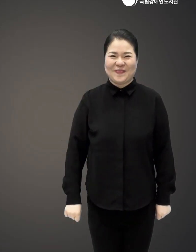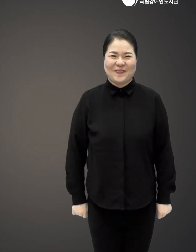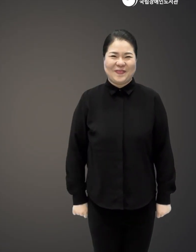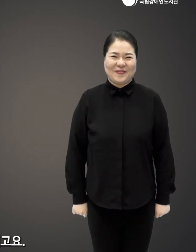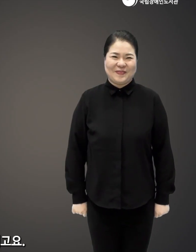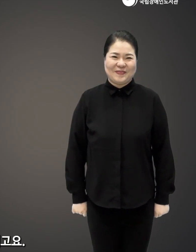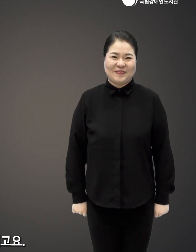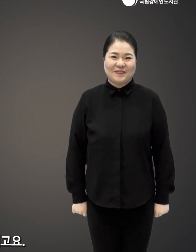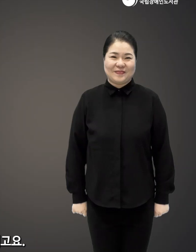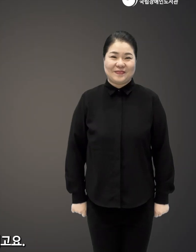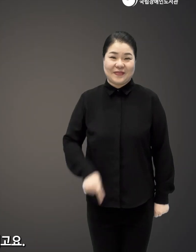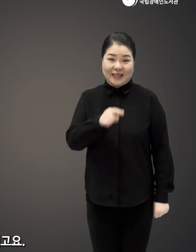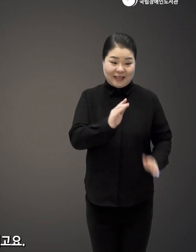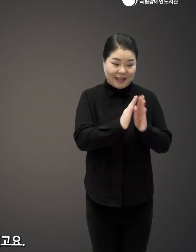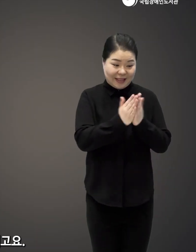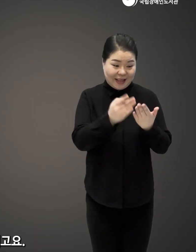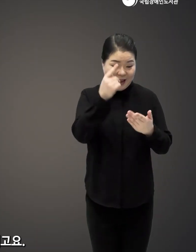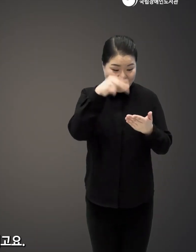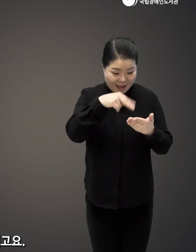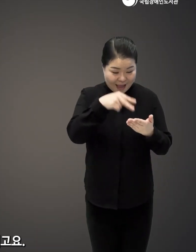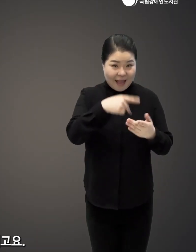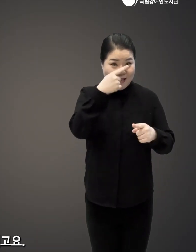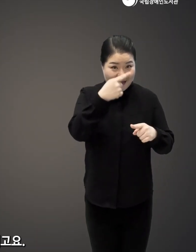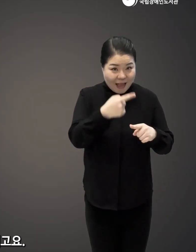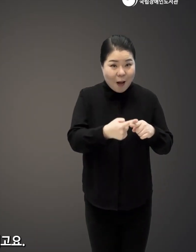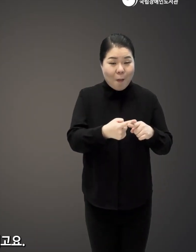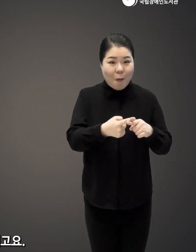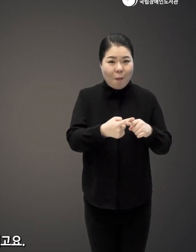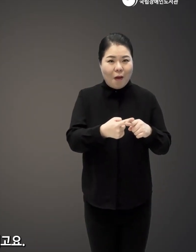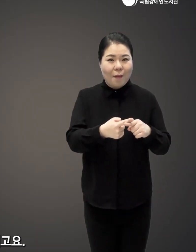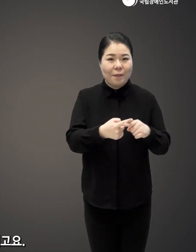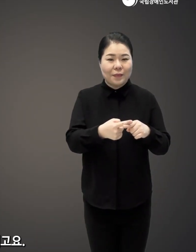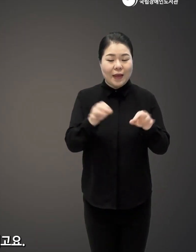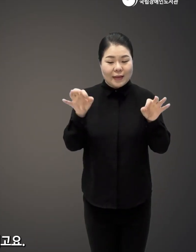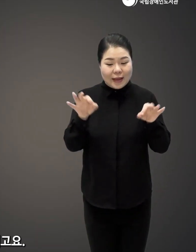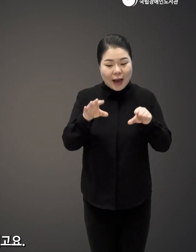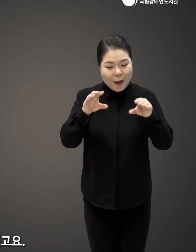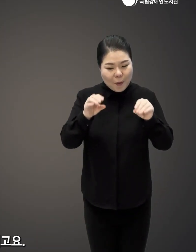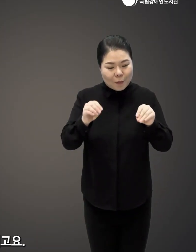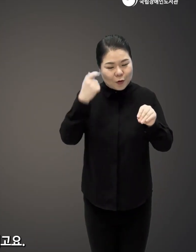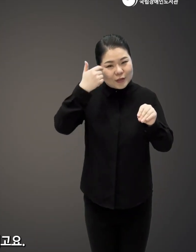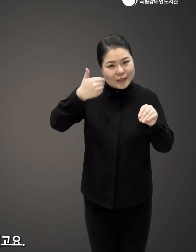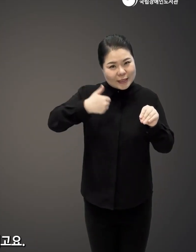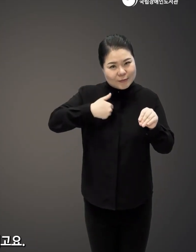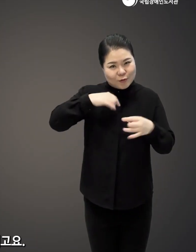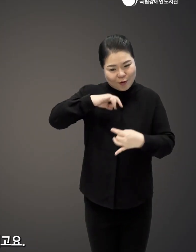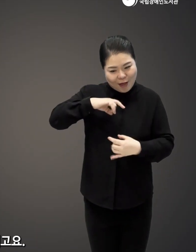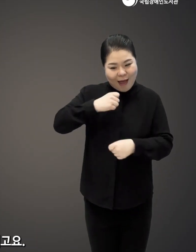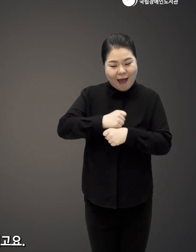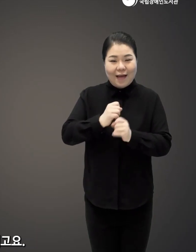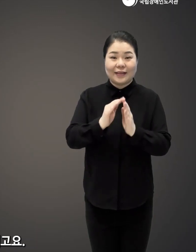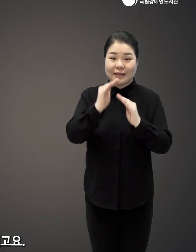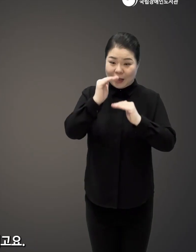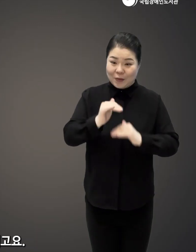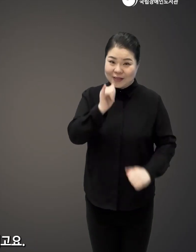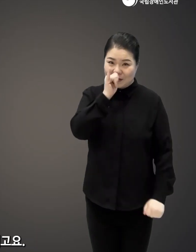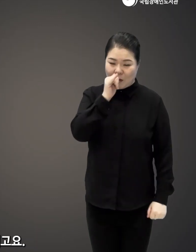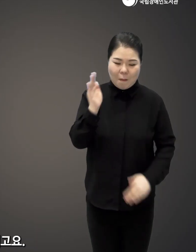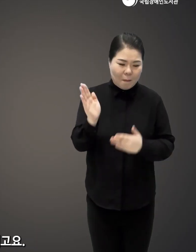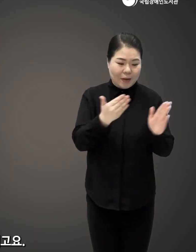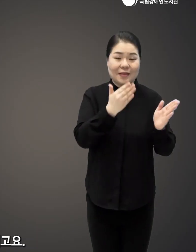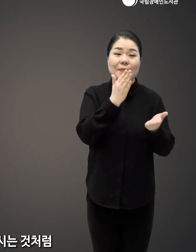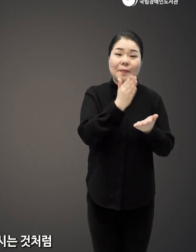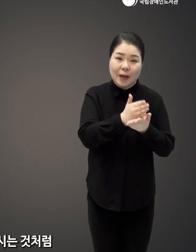그리고 이 책의 중간중간에 나오는 잠시 멈추고 질문하기라는 것을요 그냥 지나치지